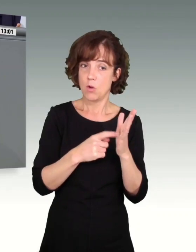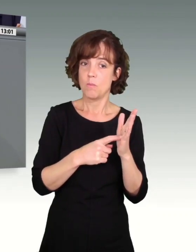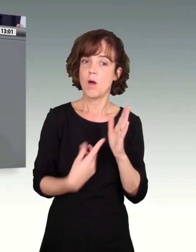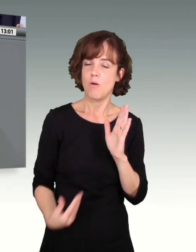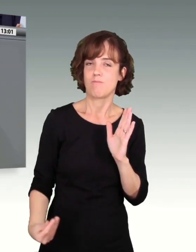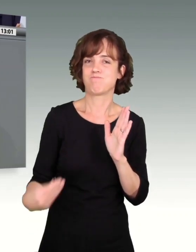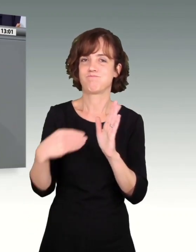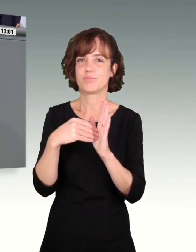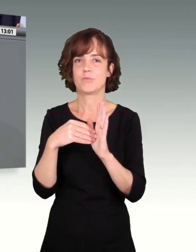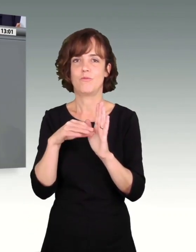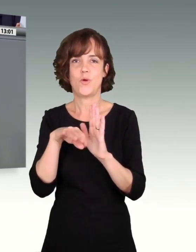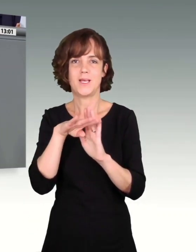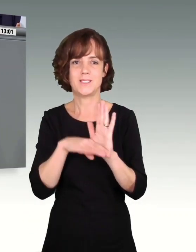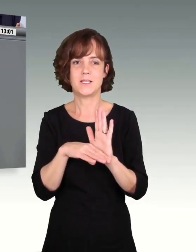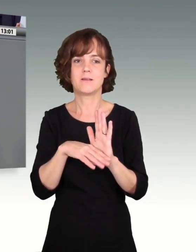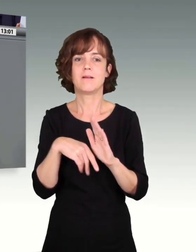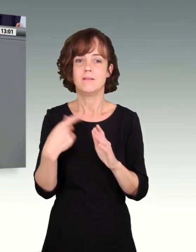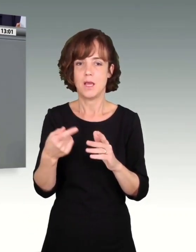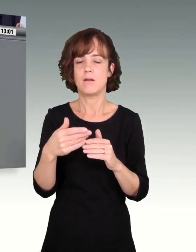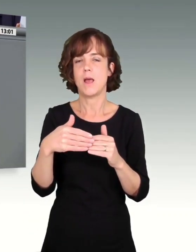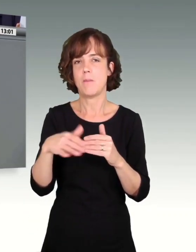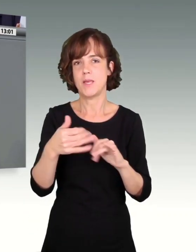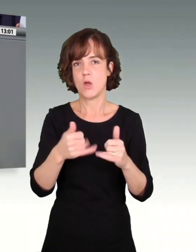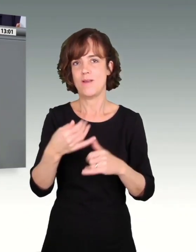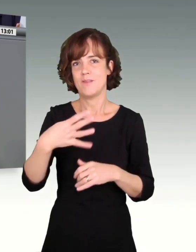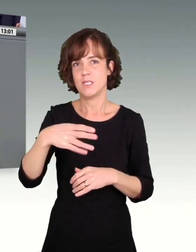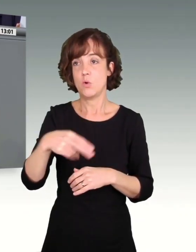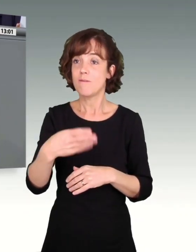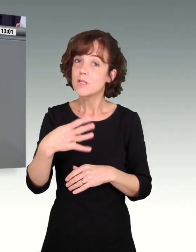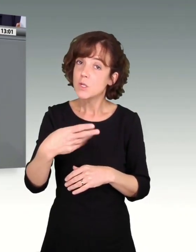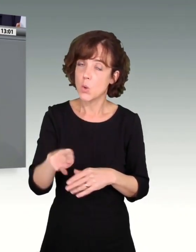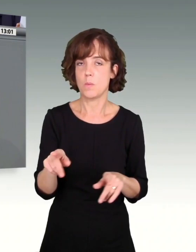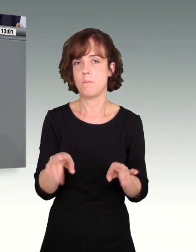Damit läge der Mindestlohn ab Januar bei 14 Euro, und das ist auch angemessen.